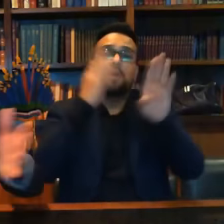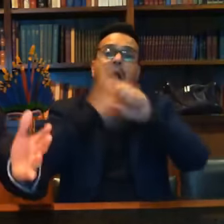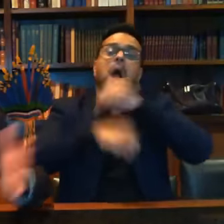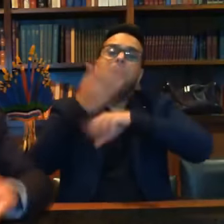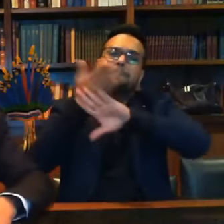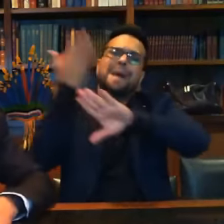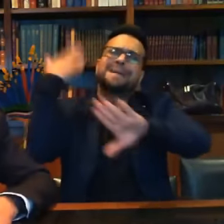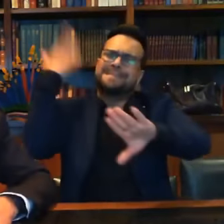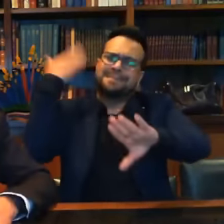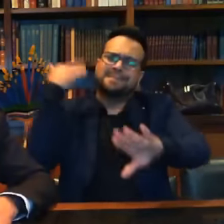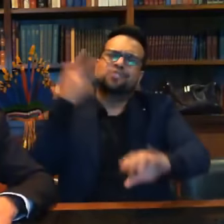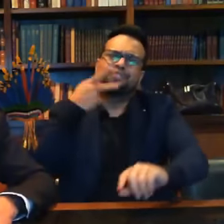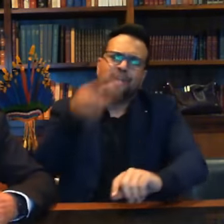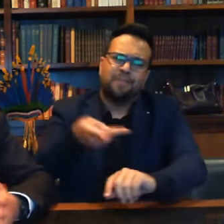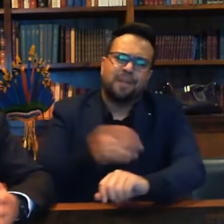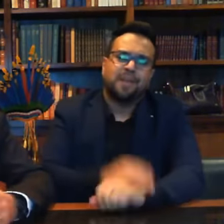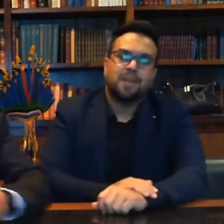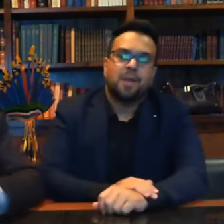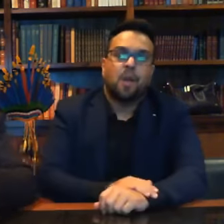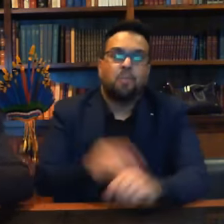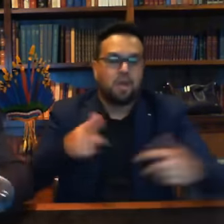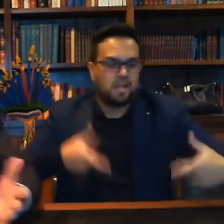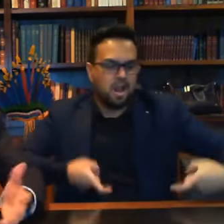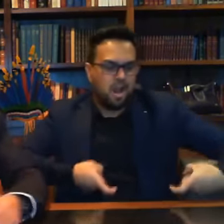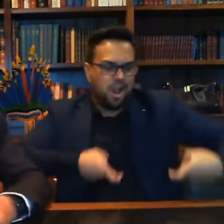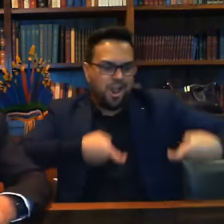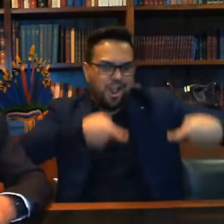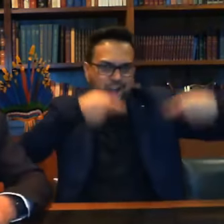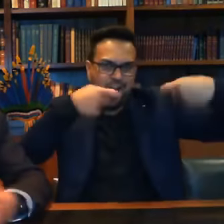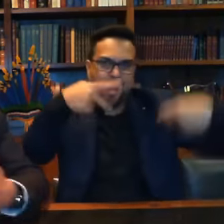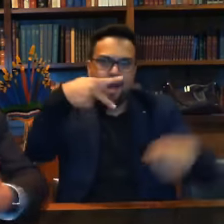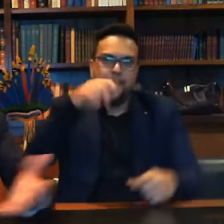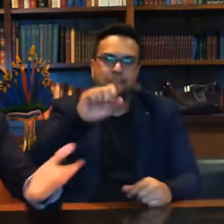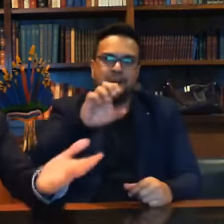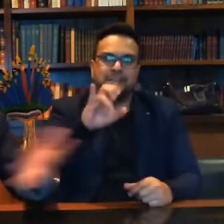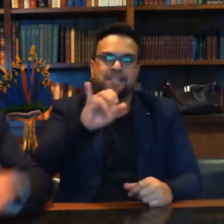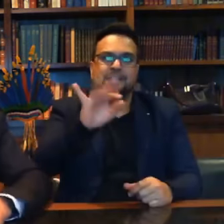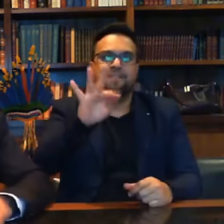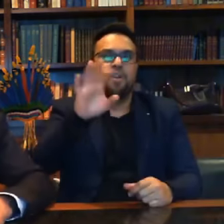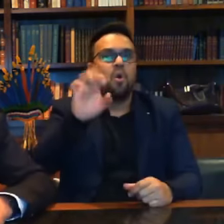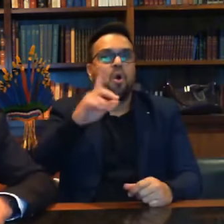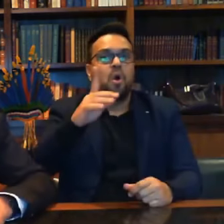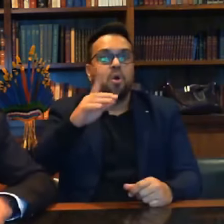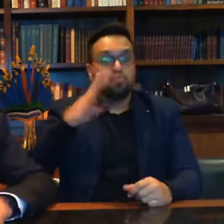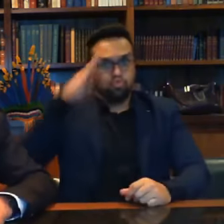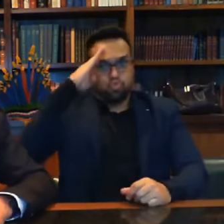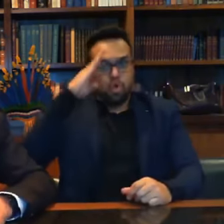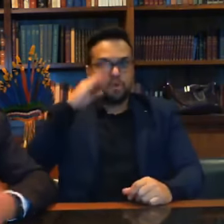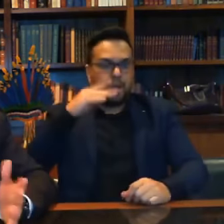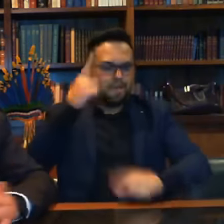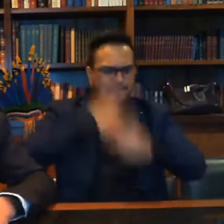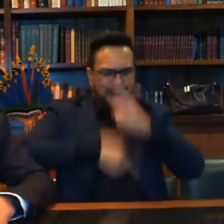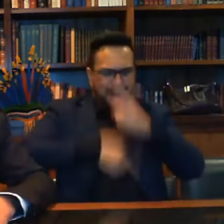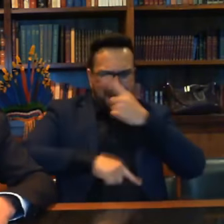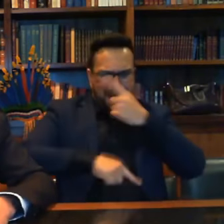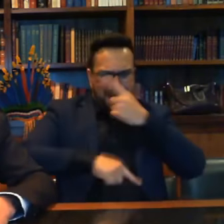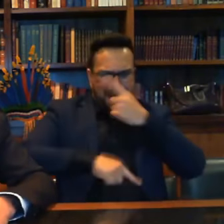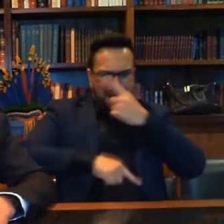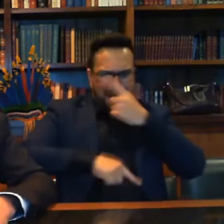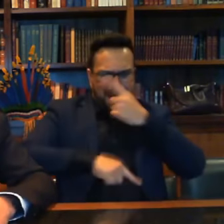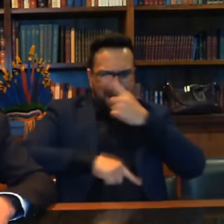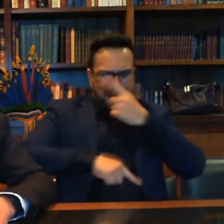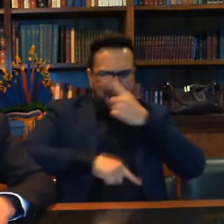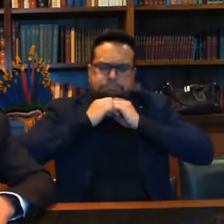Chegava por ocasião da guerra do Pacífico, soldado chegava ferido, não tinha mais doadores, precisava de dois telhinhos de sangue,